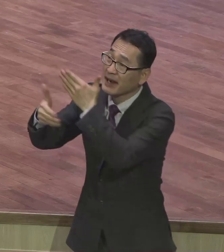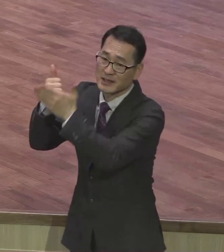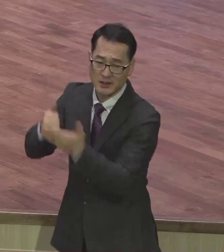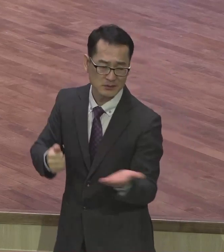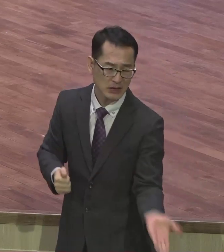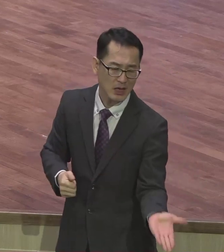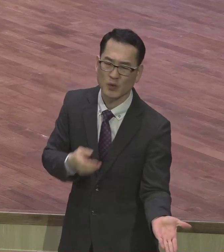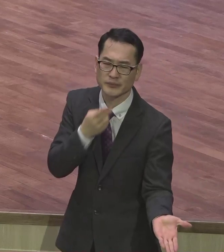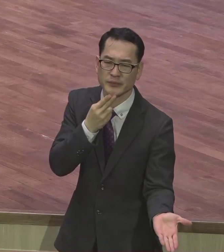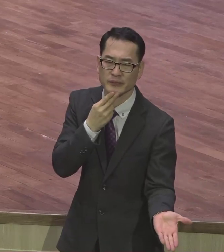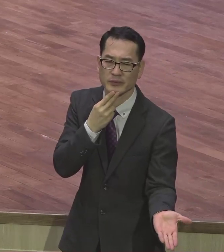필요 없어요